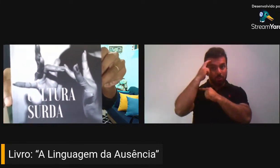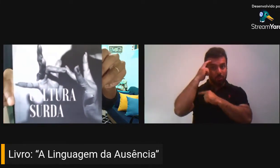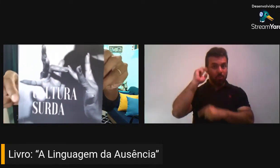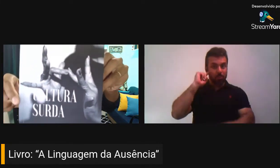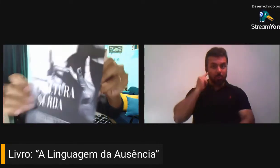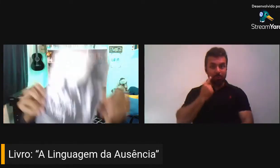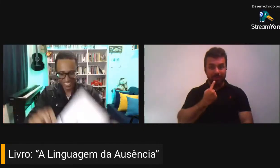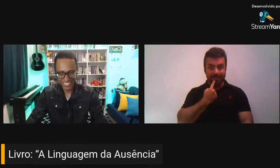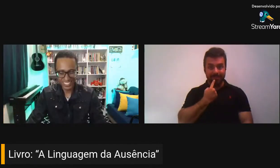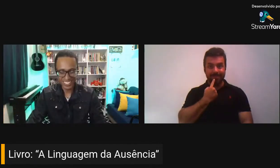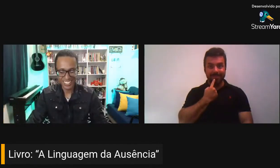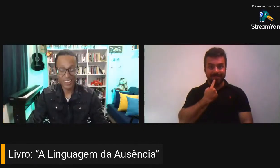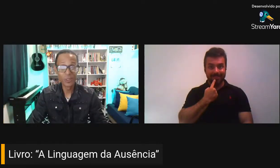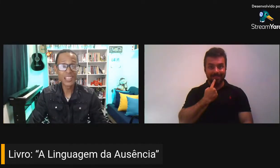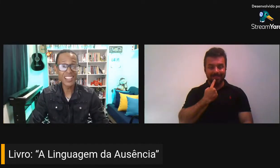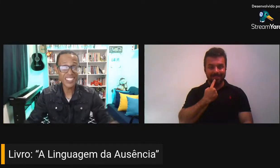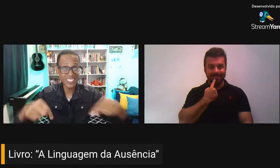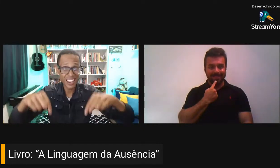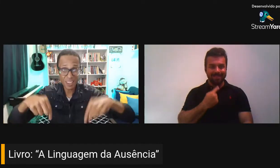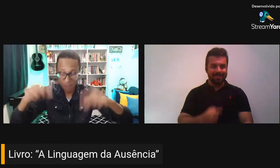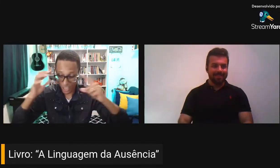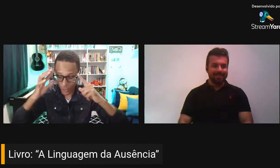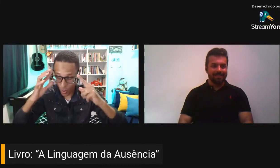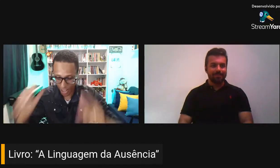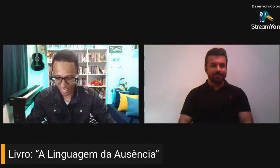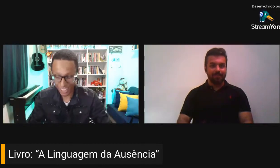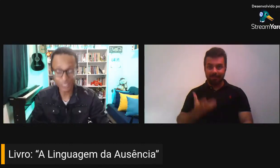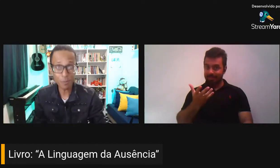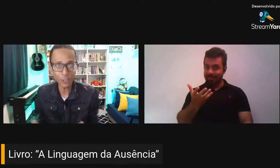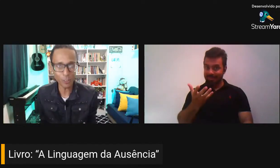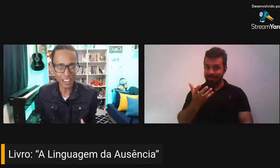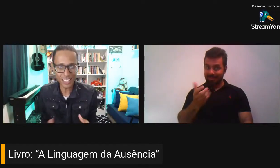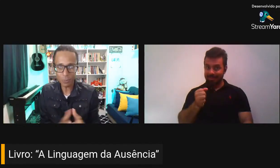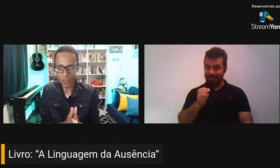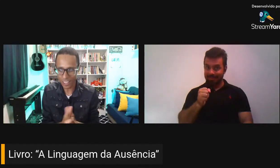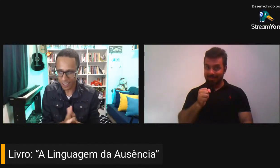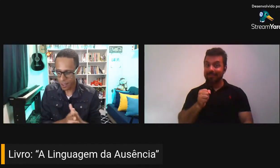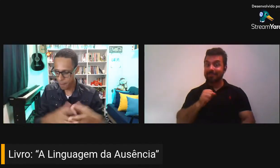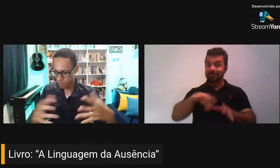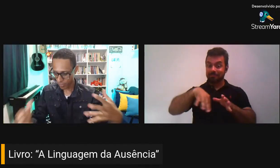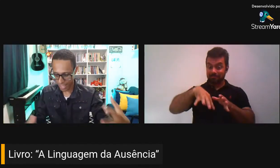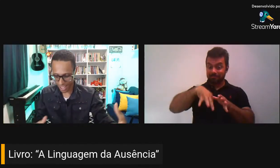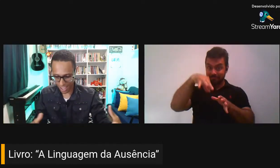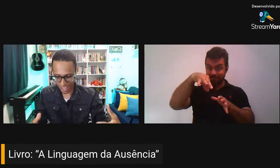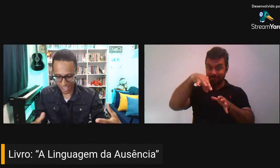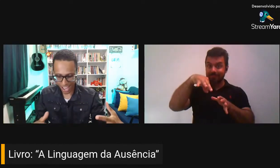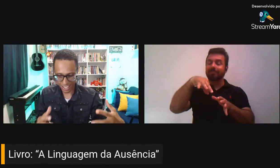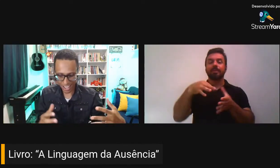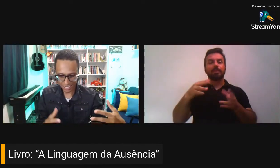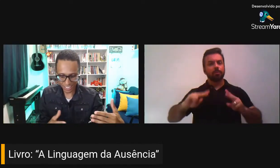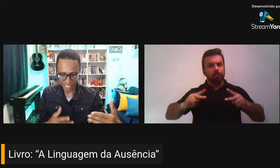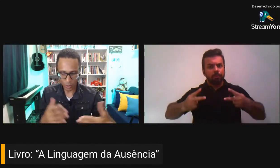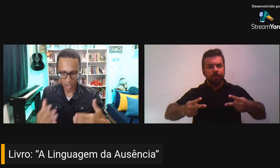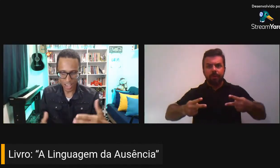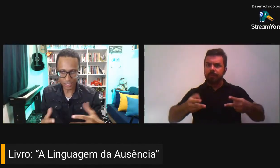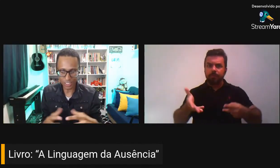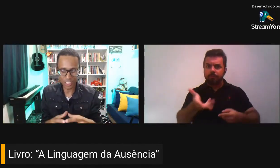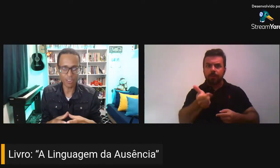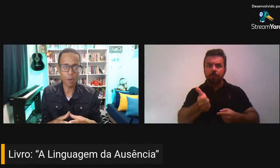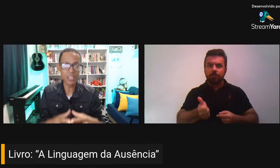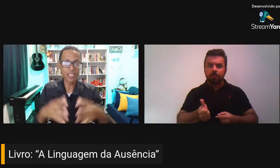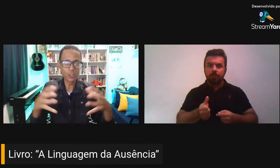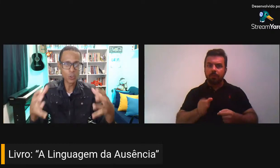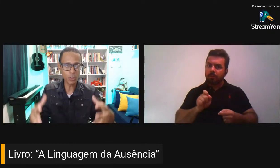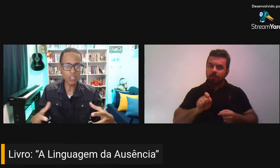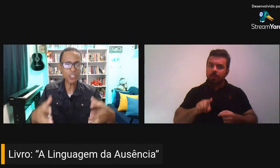Quer concorrer? O link já está aqui embaixo, corre lá. Eu estou muito feliz, porque a cada dialogando,